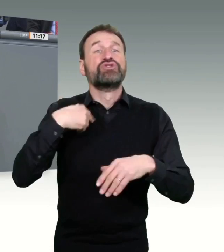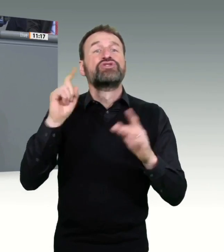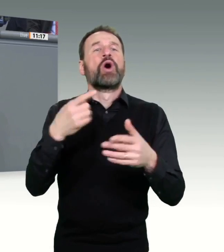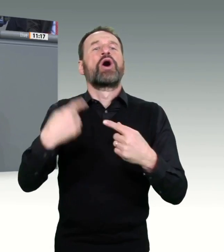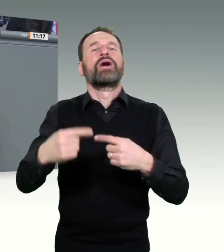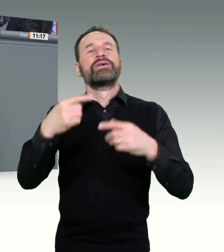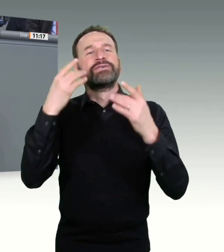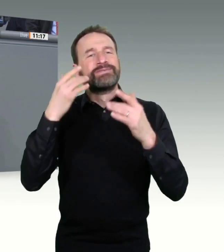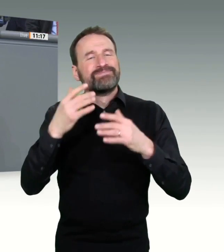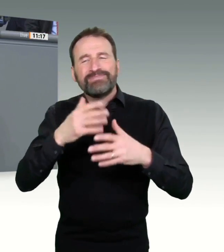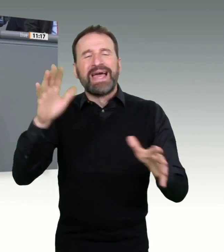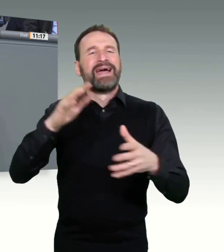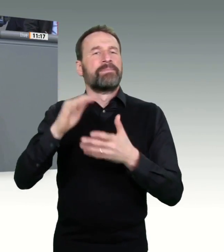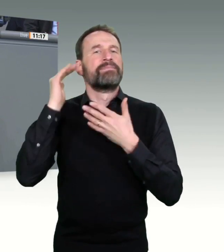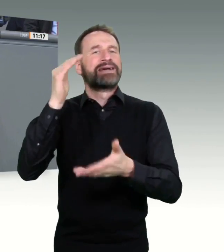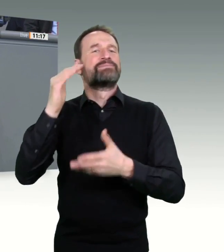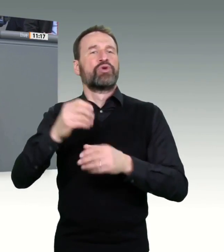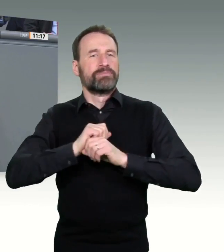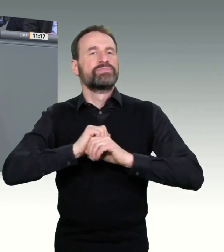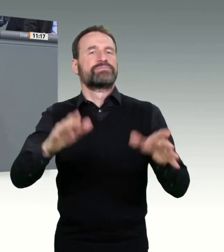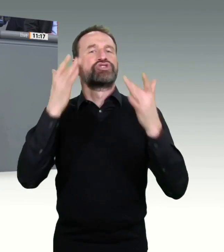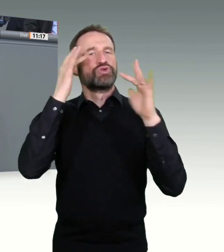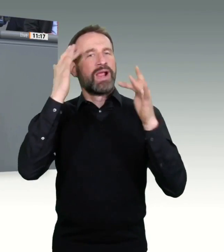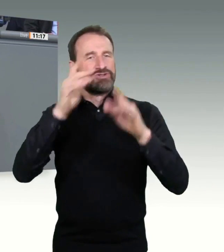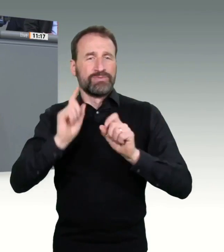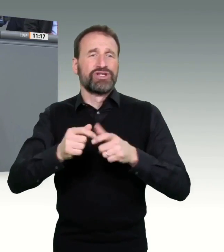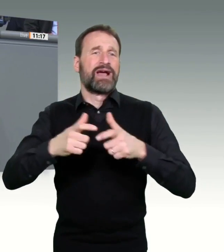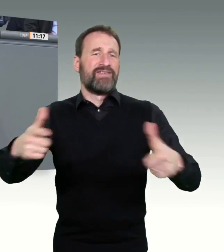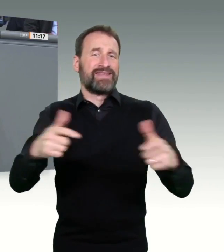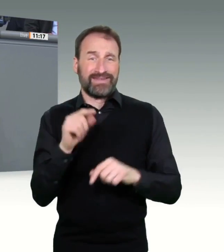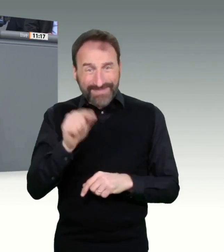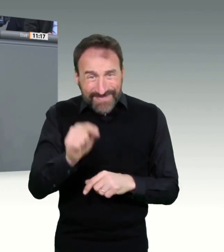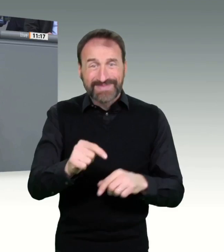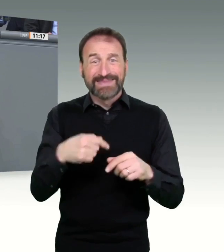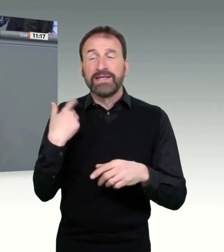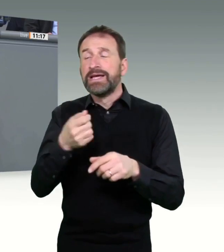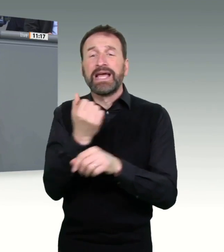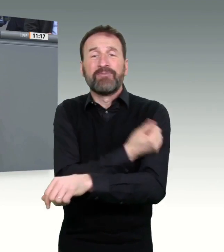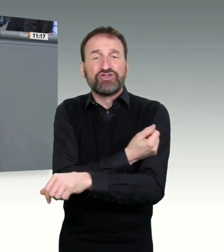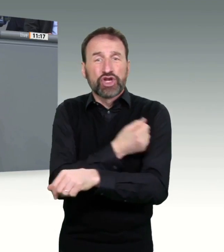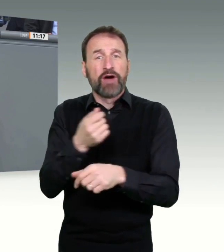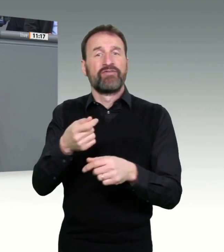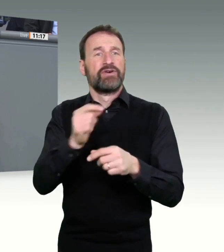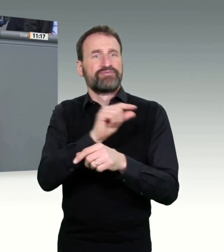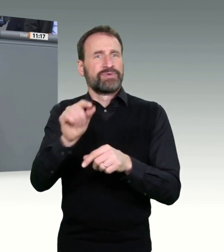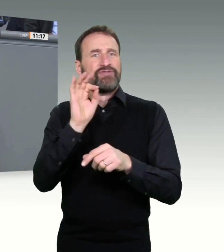angekündigten Kapazitätssteigerungen auf 300 000 bis 500 000 Impfungen am Tag müssen jetzt auch zügig